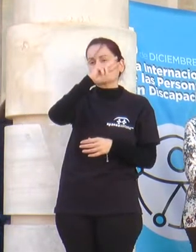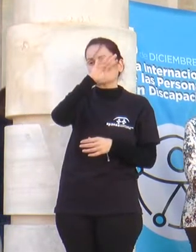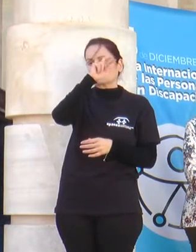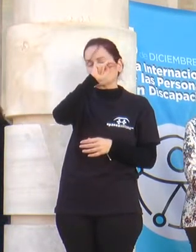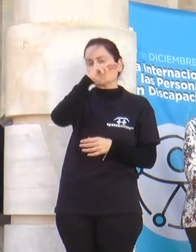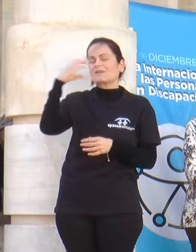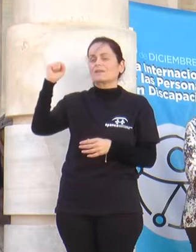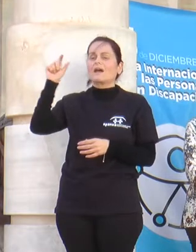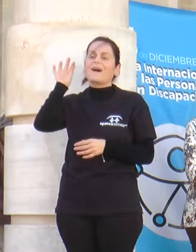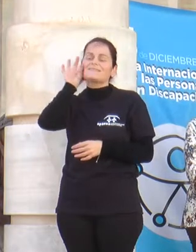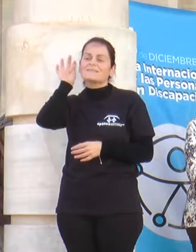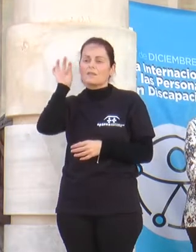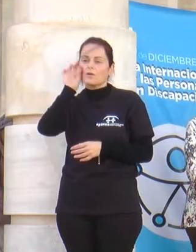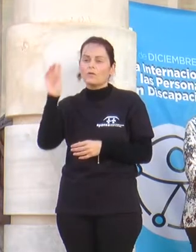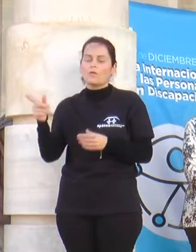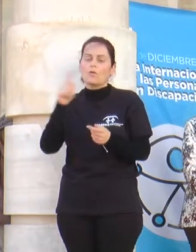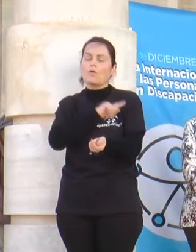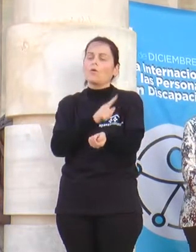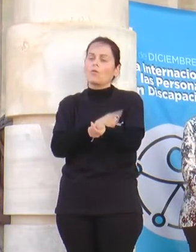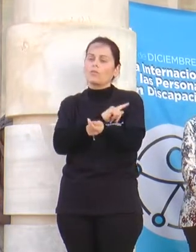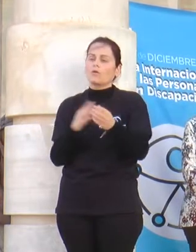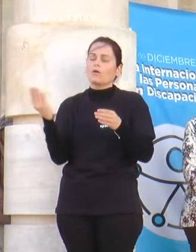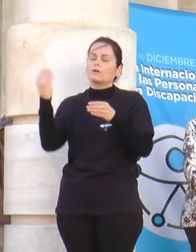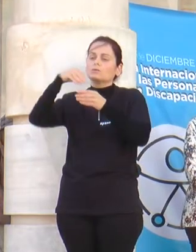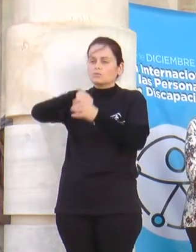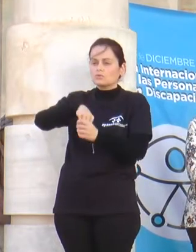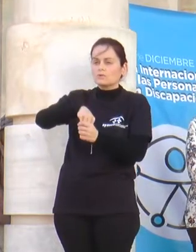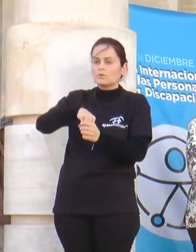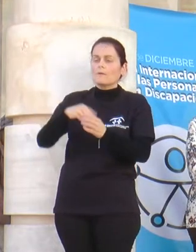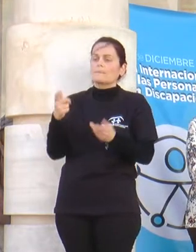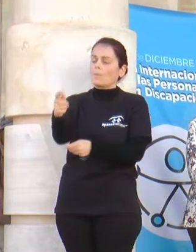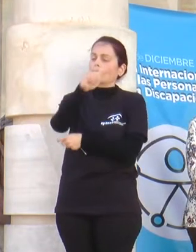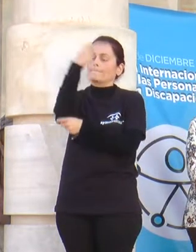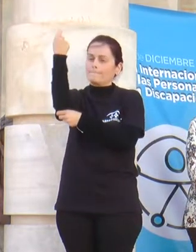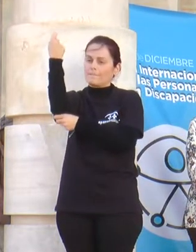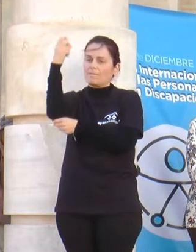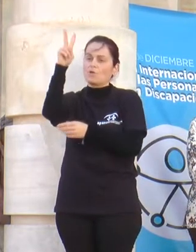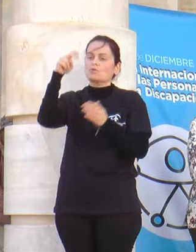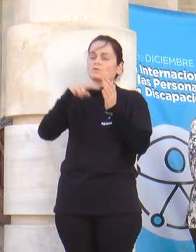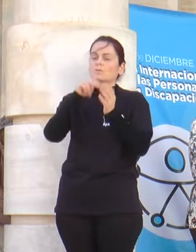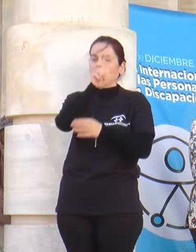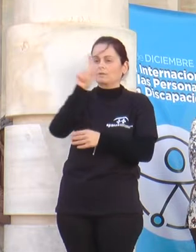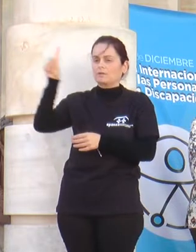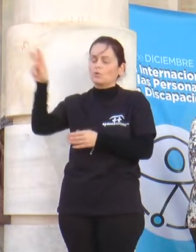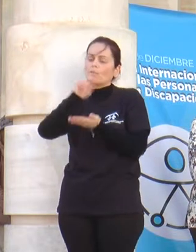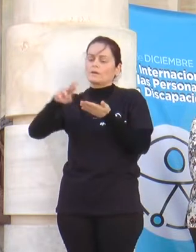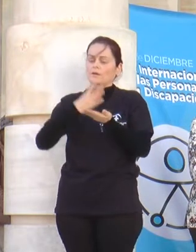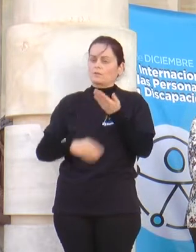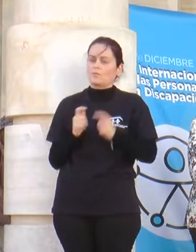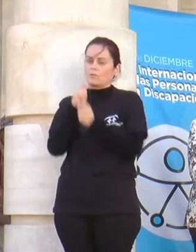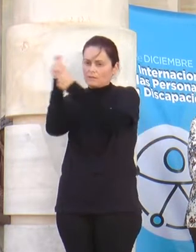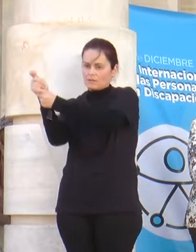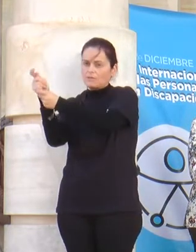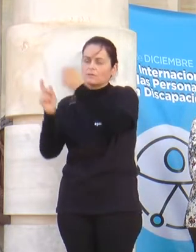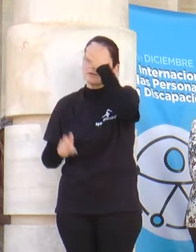servicio de ocio inclusivo que hoy ha recogido el Premio a la Discapacidad 2021, otorgado por la Comunidad Autónoma de la Región de Murcia. Sin